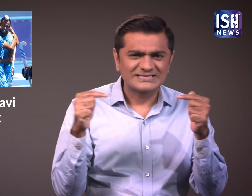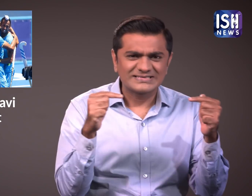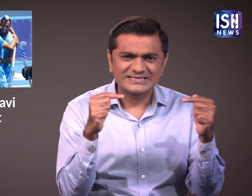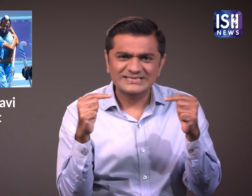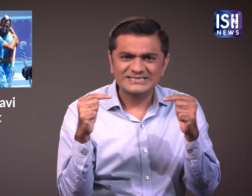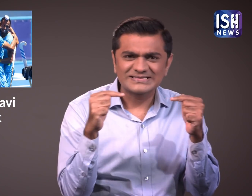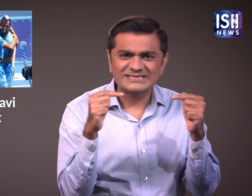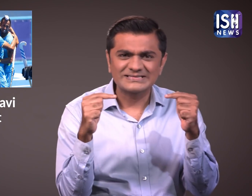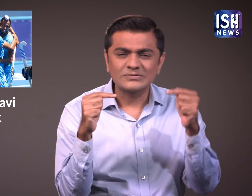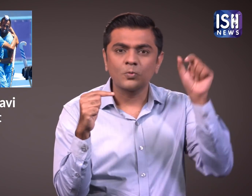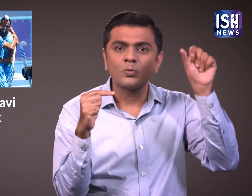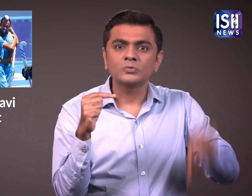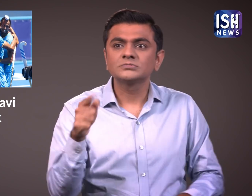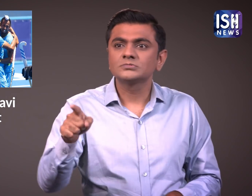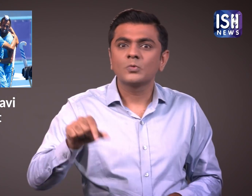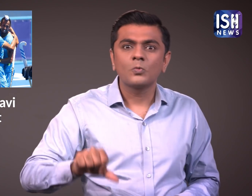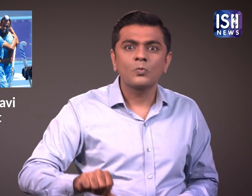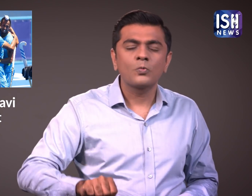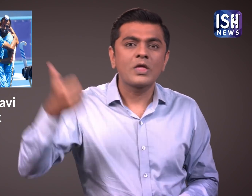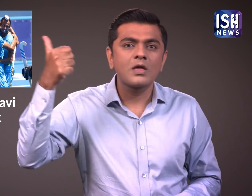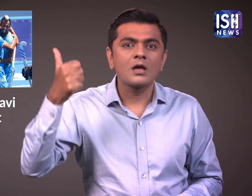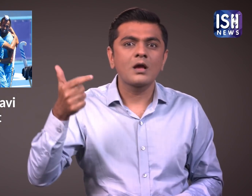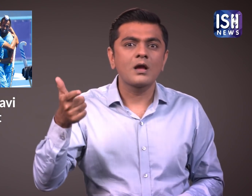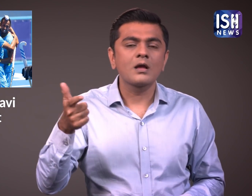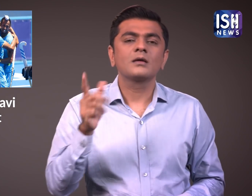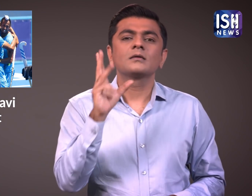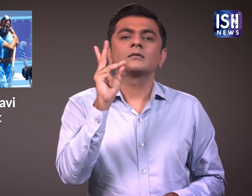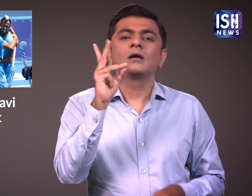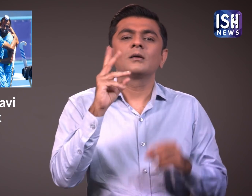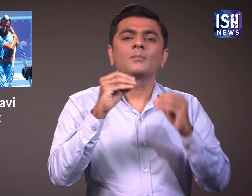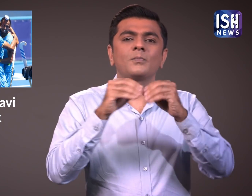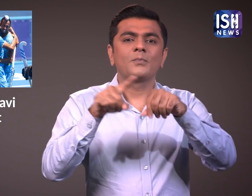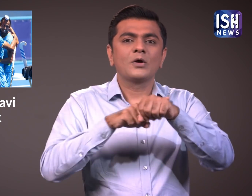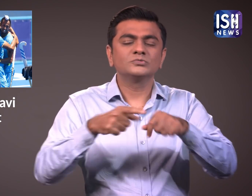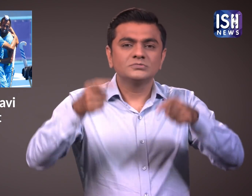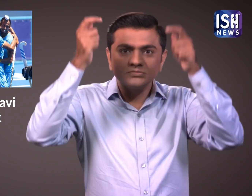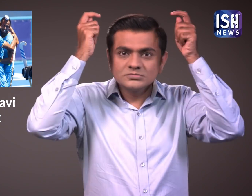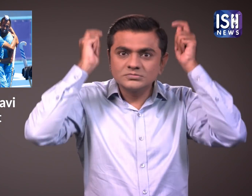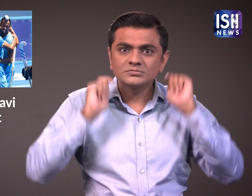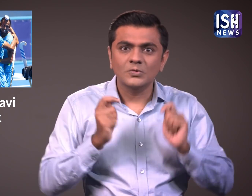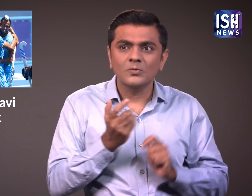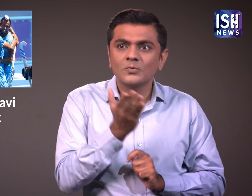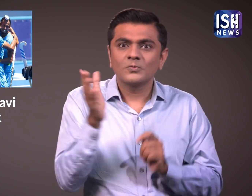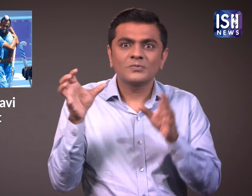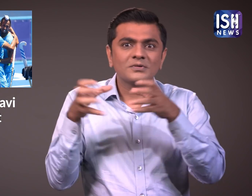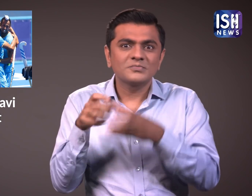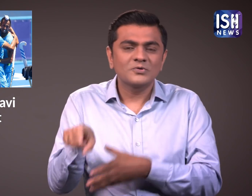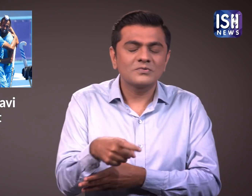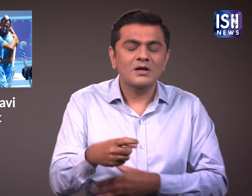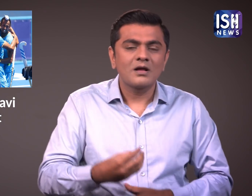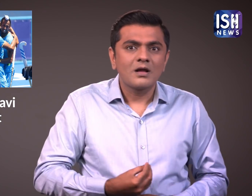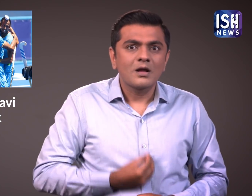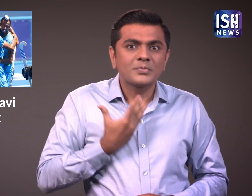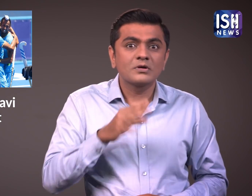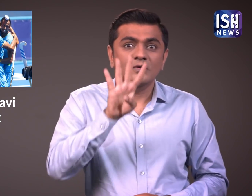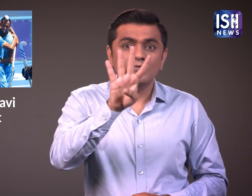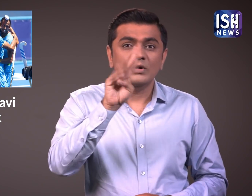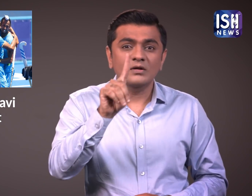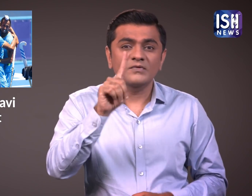किया। टीम 41 साल